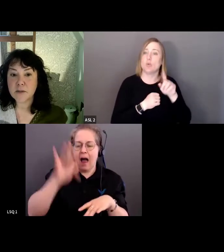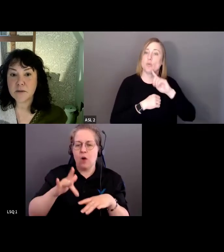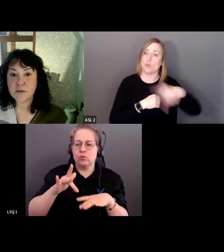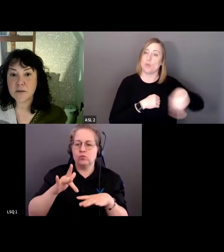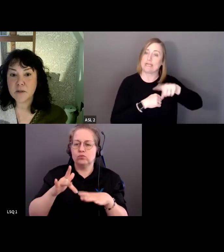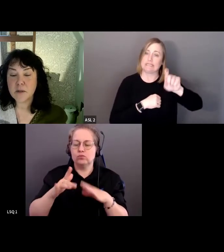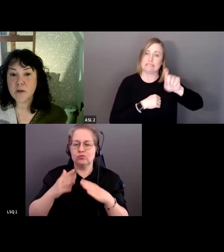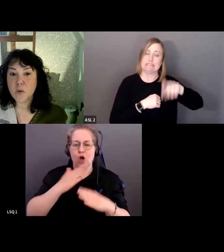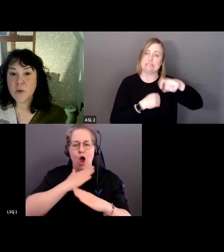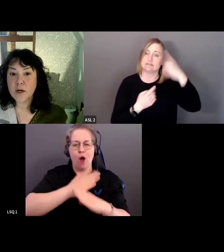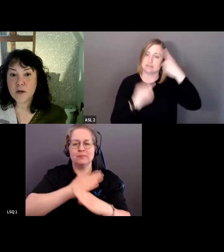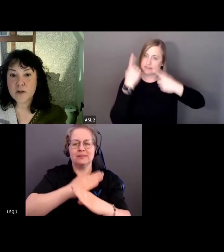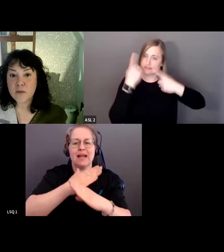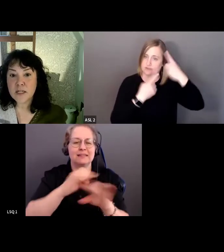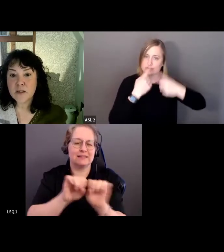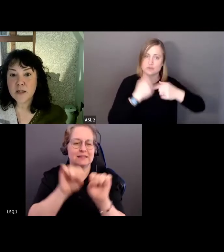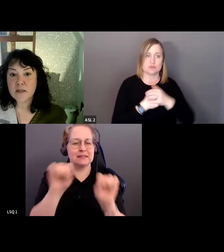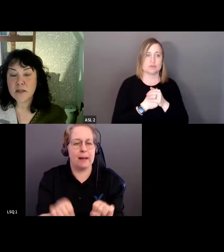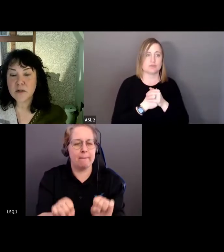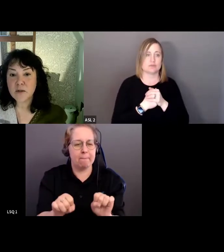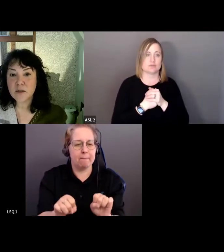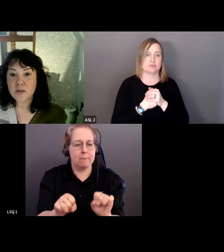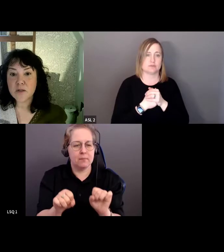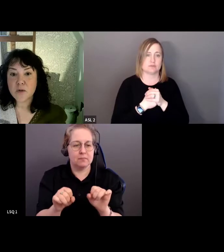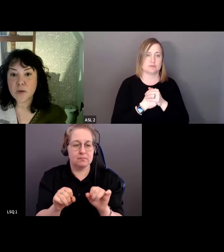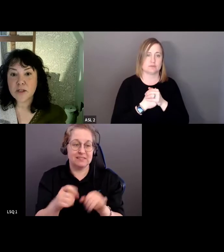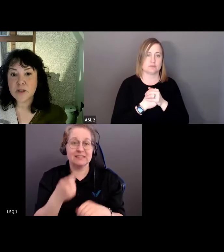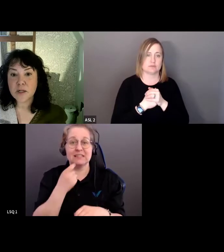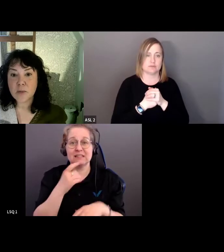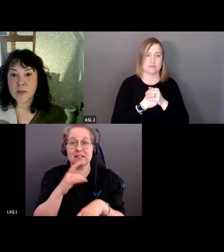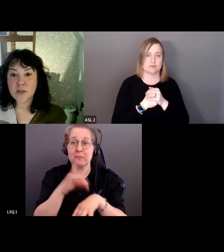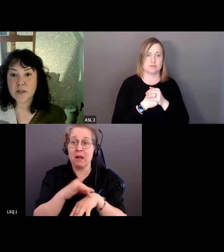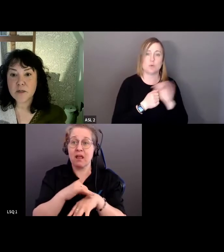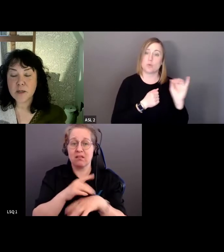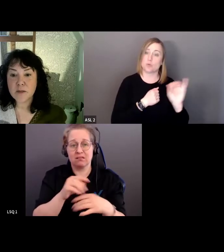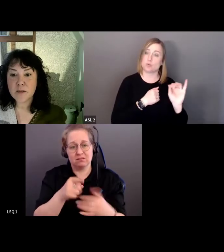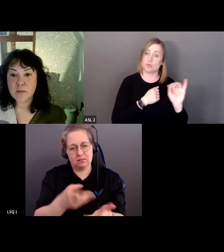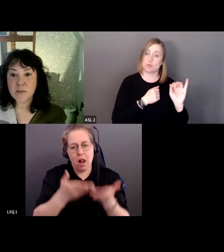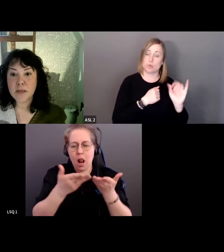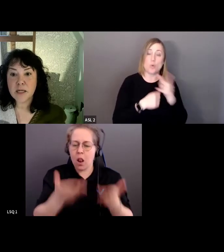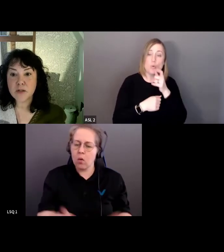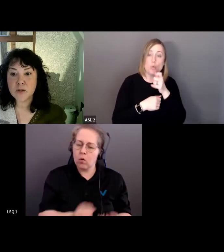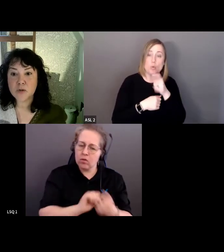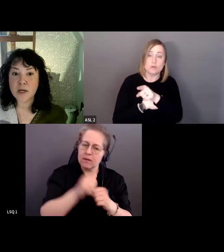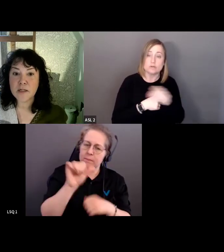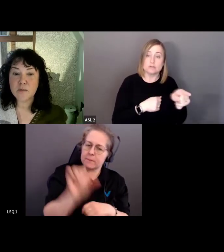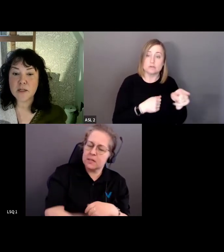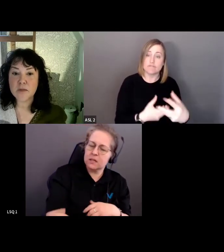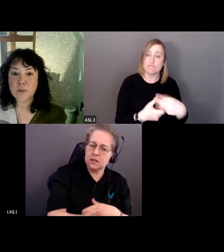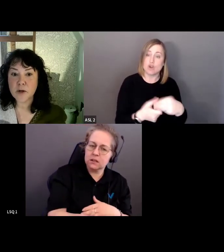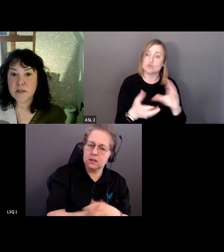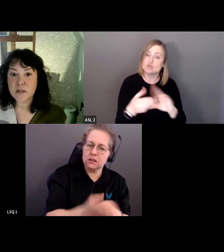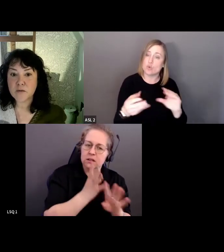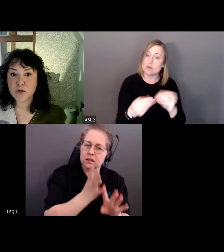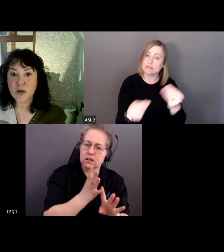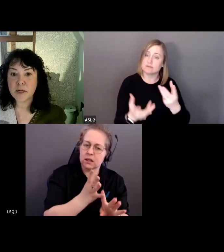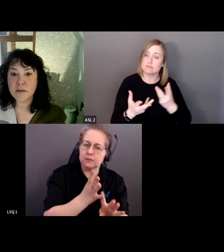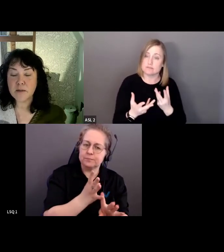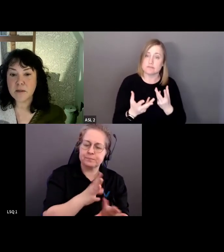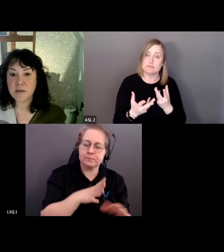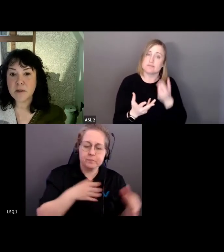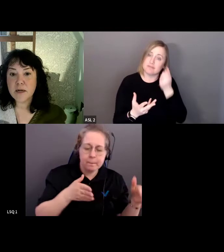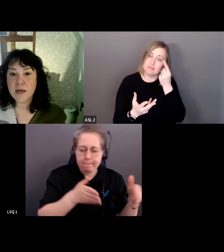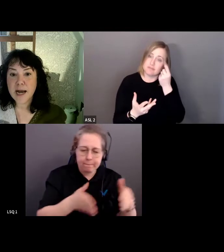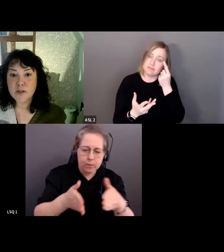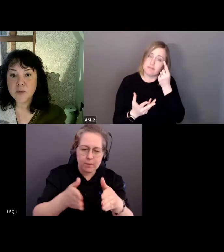supportent le plus lourd fardeau de la maladie. Il faut aussi savoir que le parcours des participants